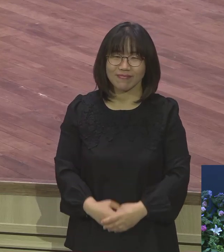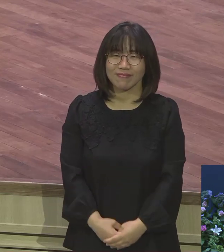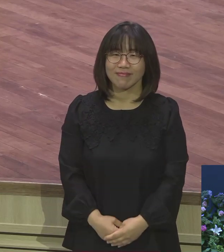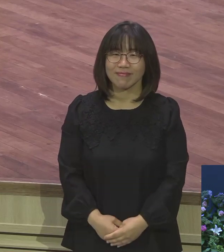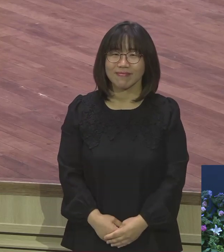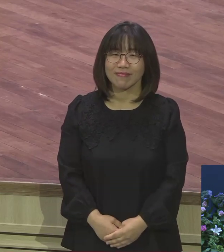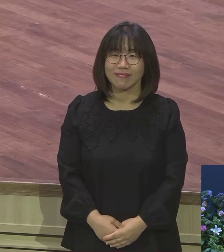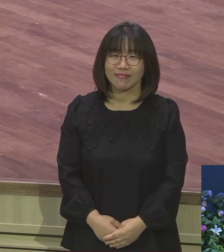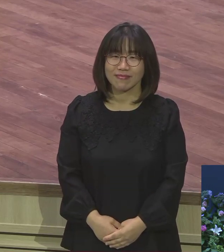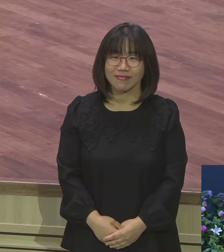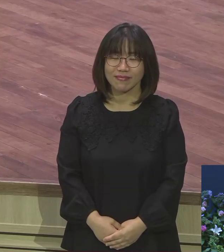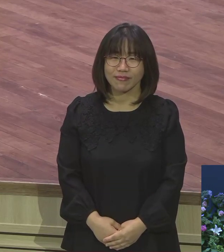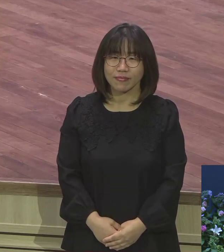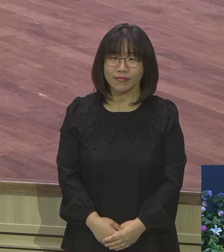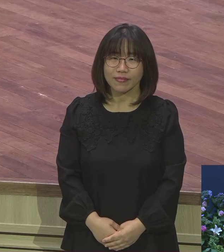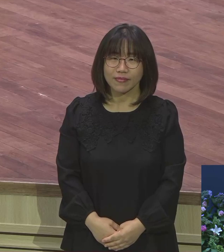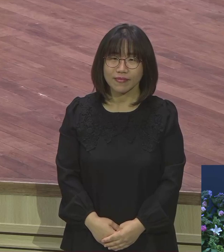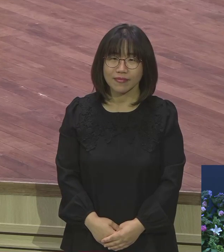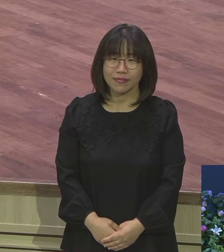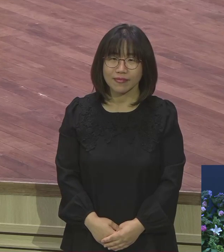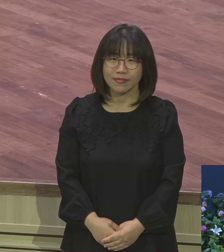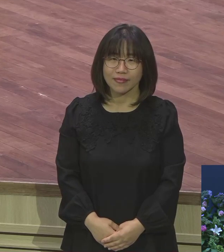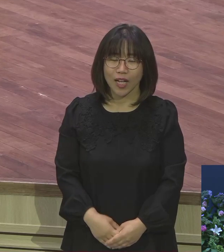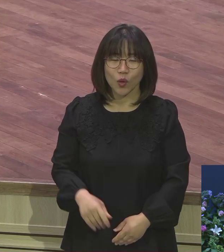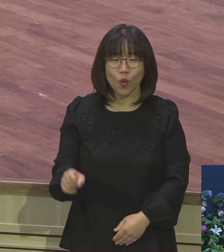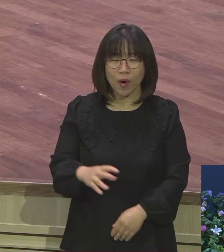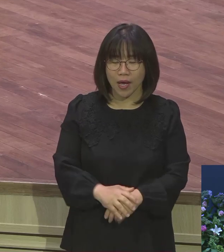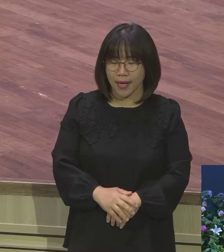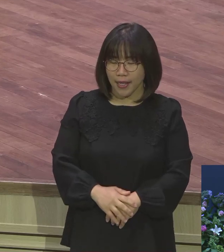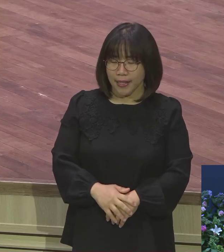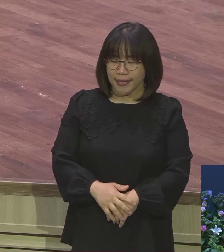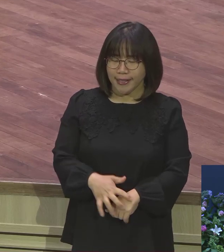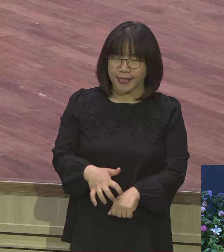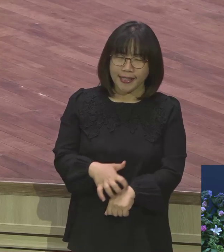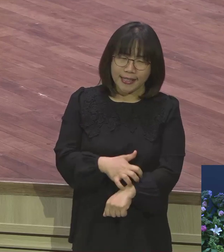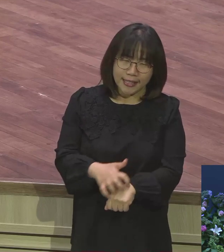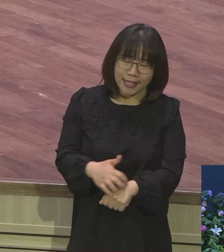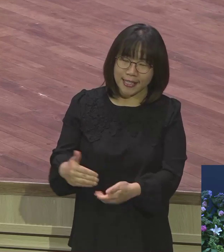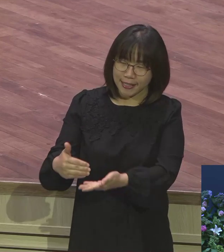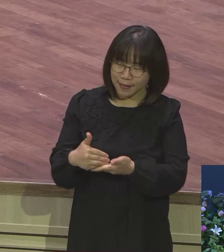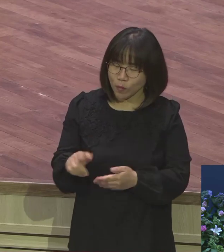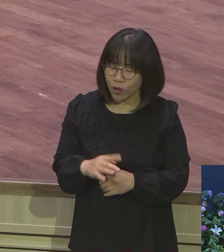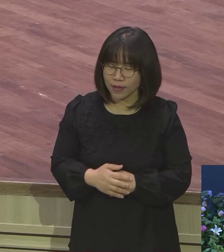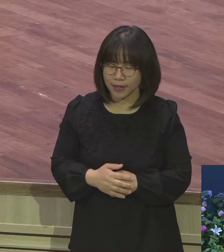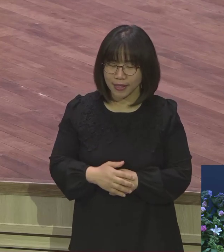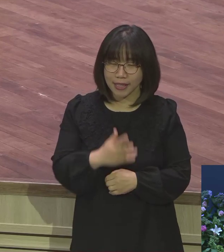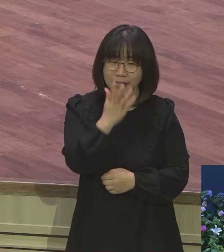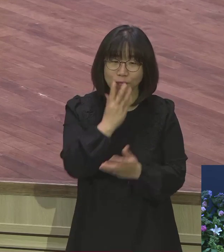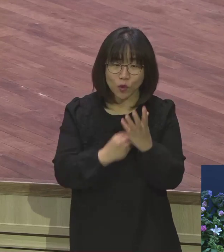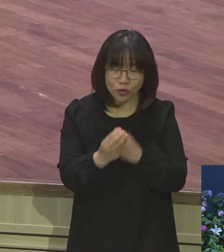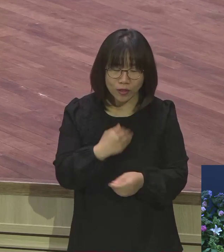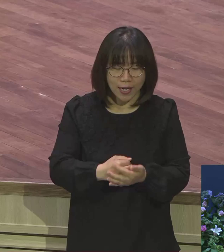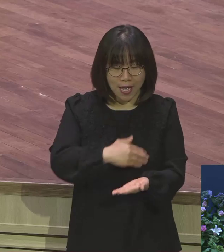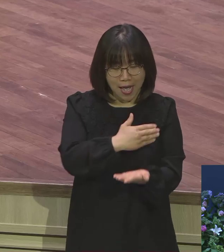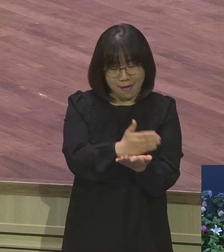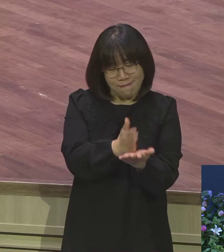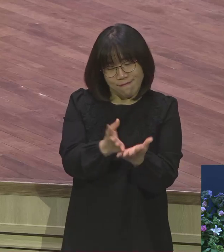그 정도가 아니에요. 귀찮을 정도. 음료수도 뭘 먹어. 쫙 나옵니다. 우리 한국 사람들은 아는 콜라밖에